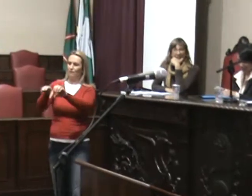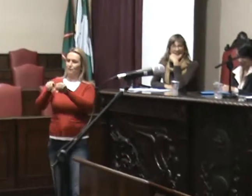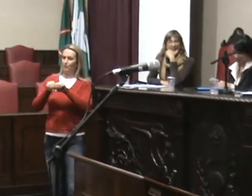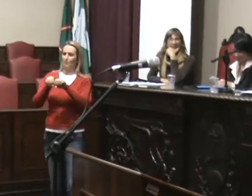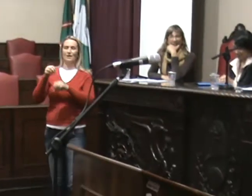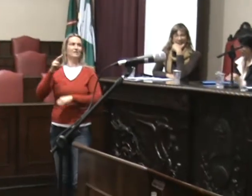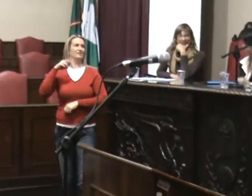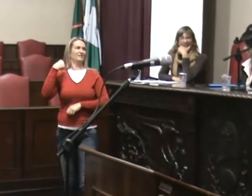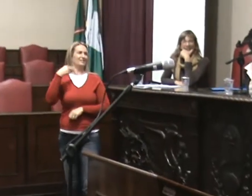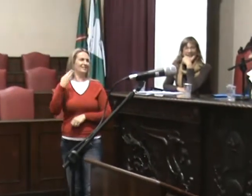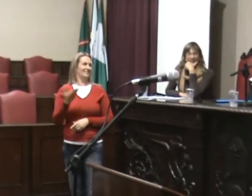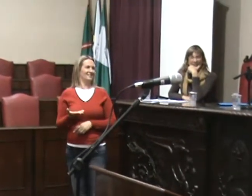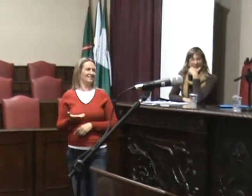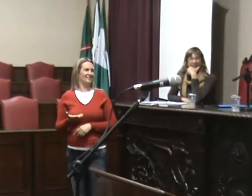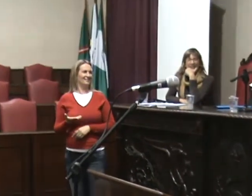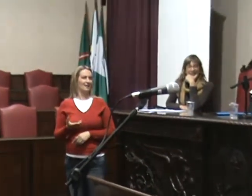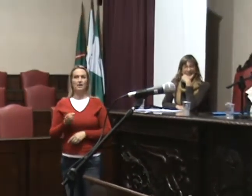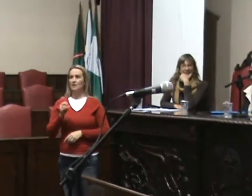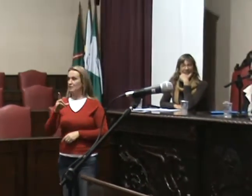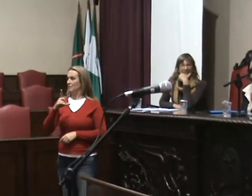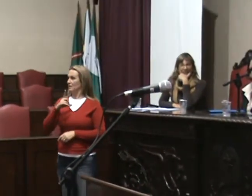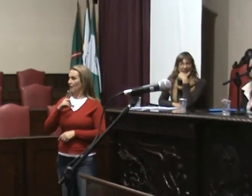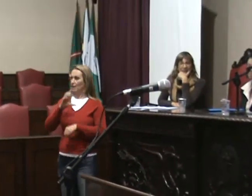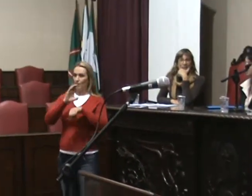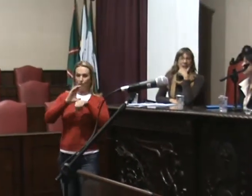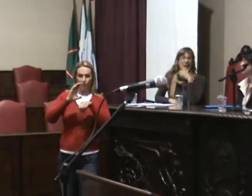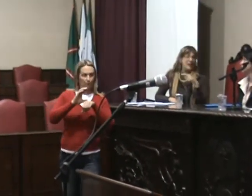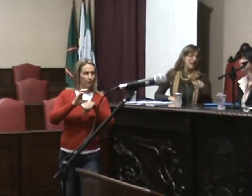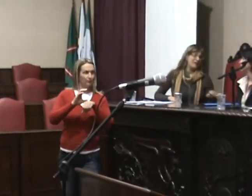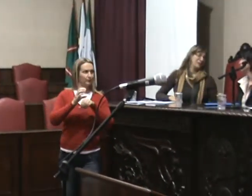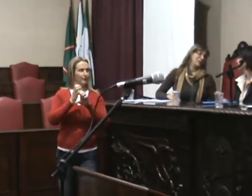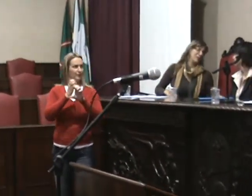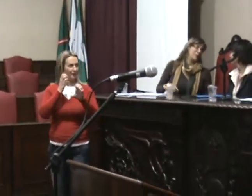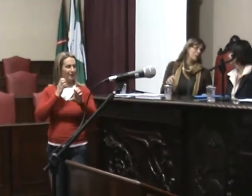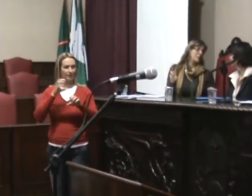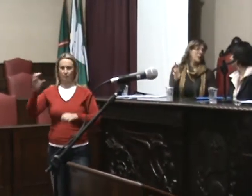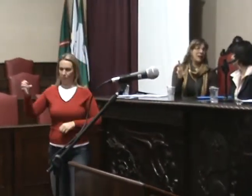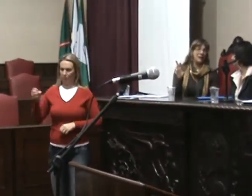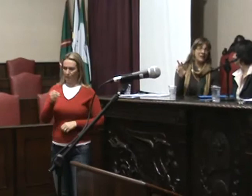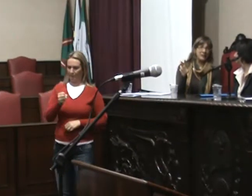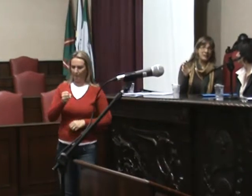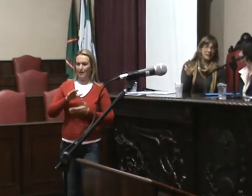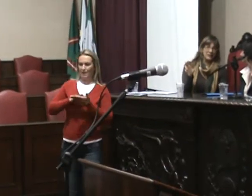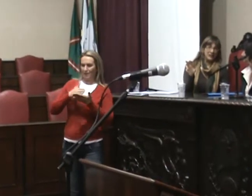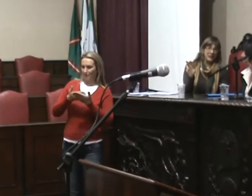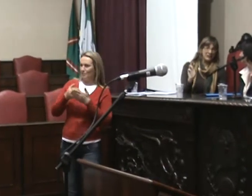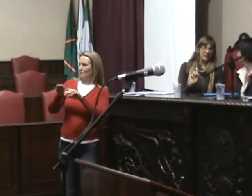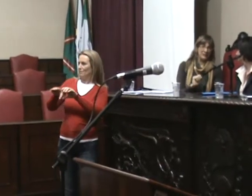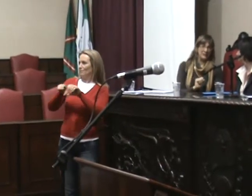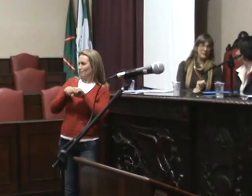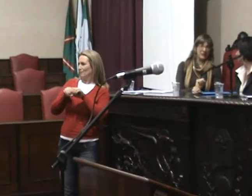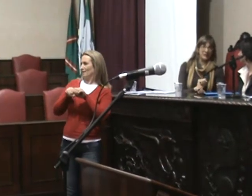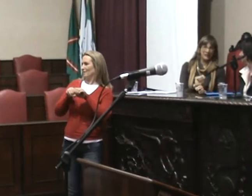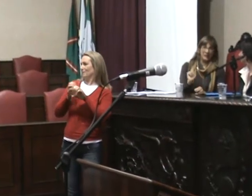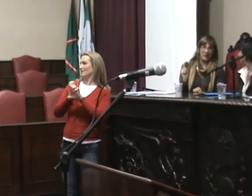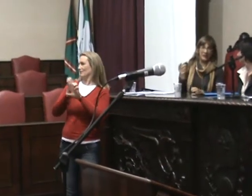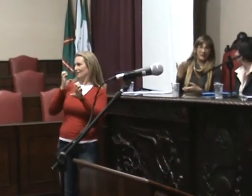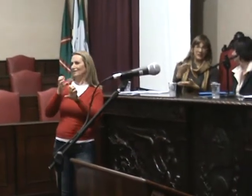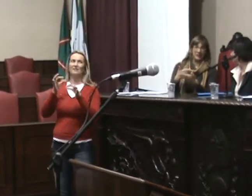intérprete pode traduzir pelo português normal. Sim. Mas eu fiquei explicando que a ratificação, o surdo de entender, o próprio intérprete entender, que ratificação